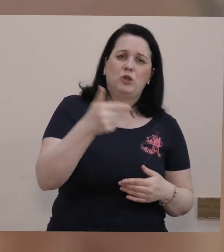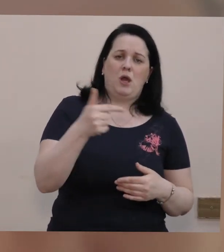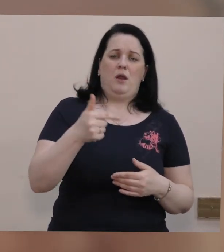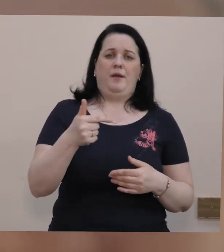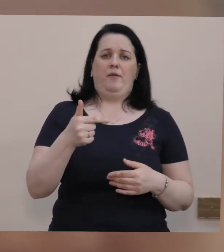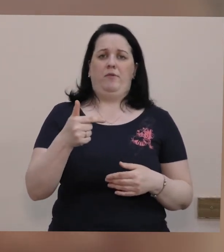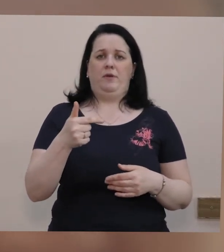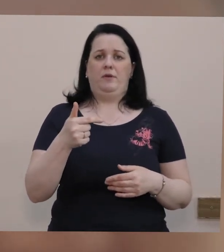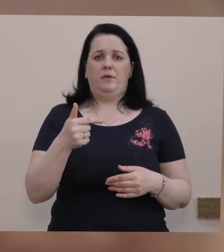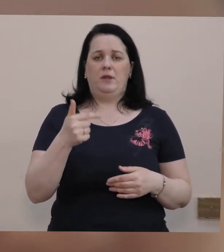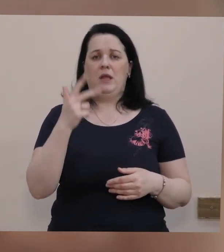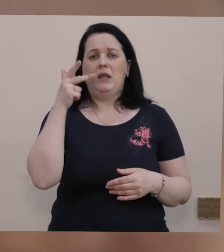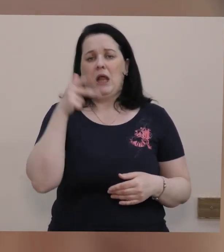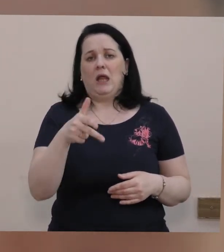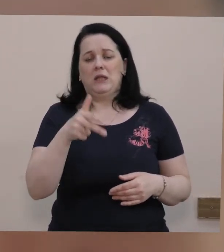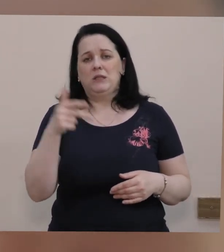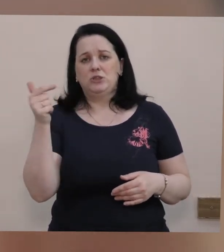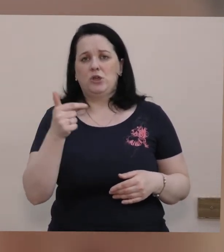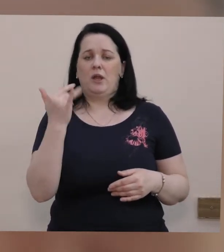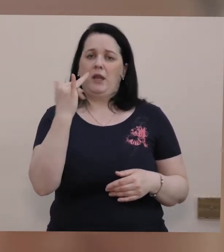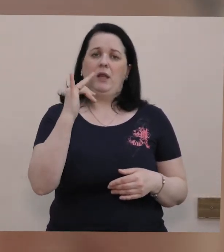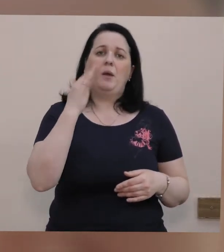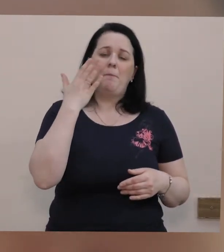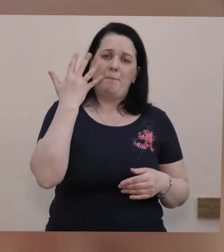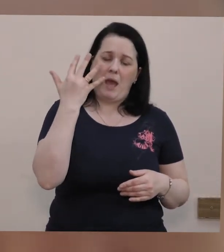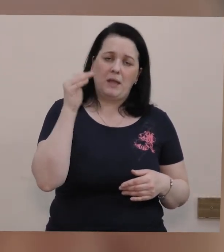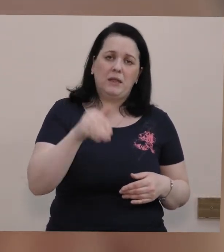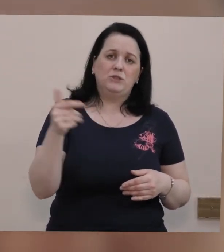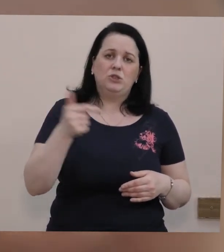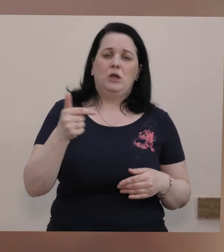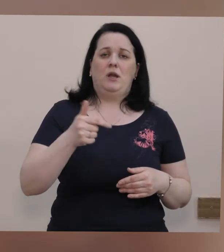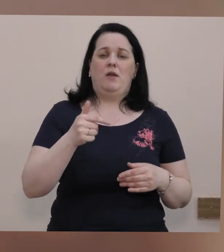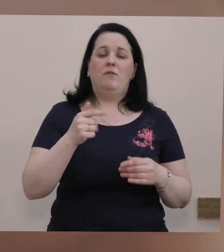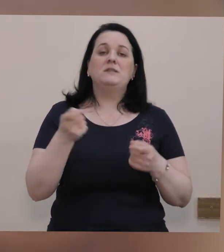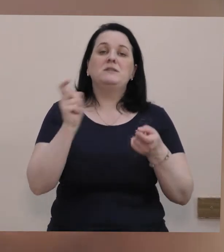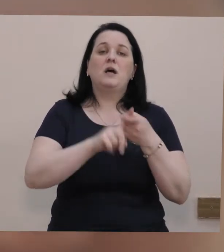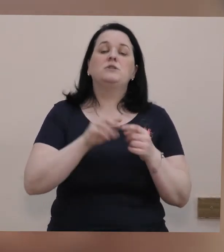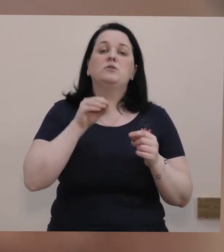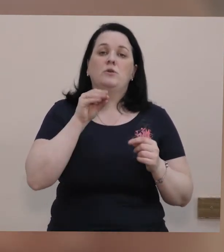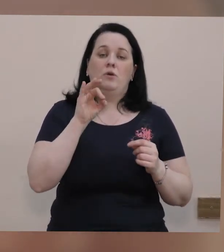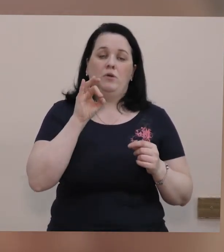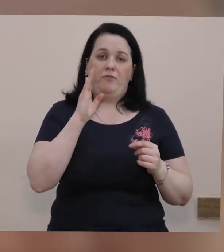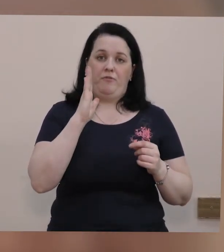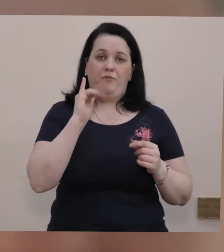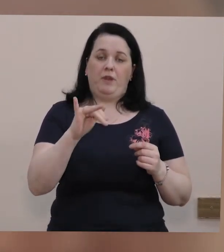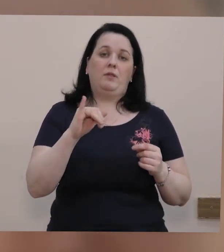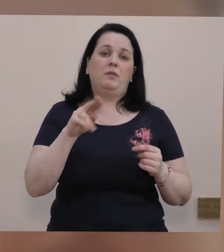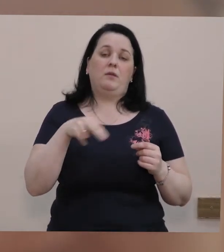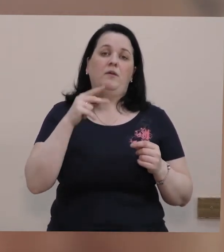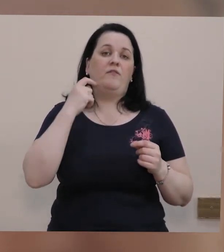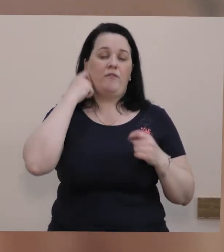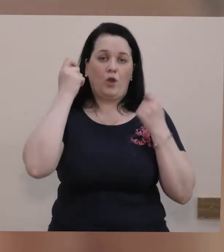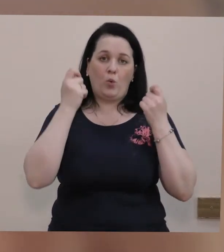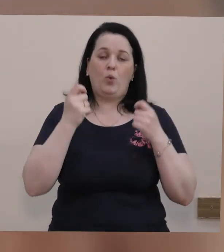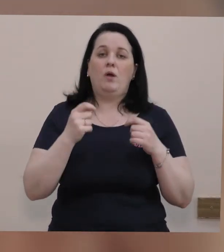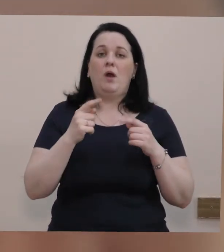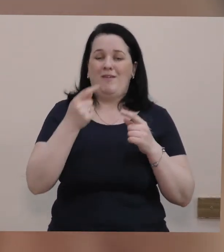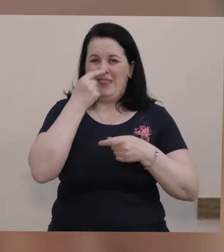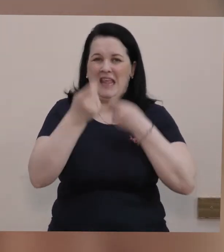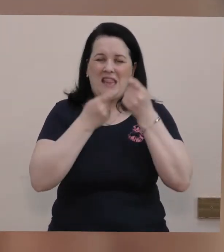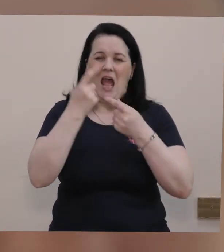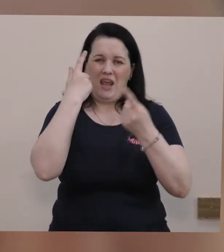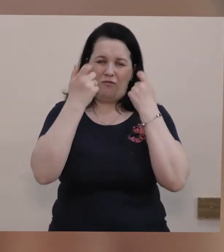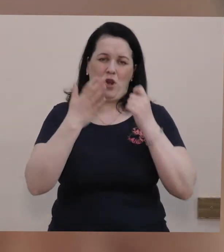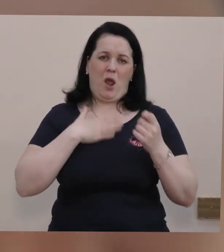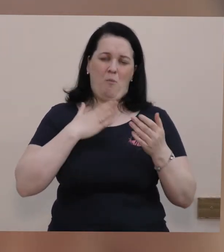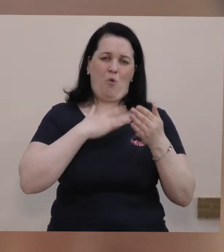гривень, і 3000 гривень, і 5000 гривень, в залежності від віку. Більш детальніша інформація на